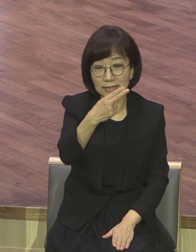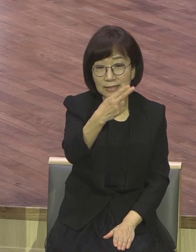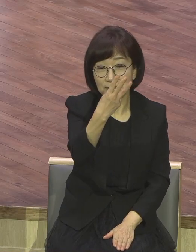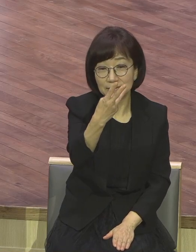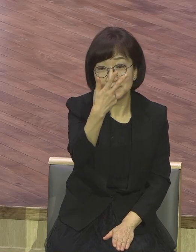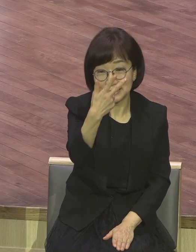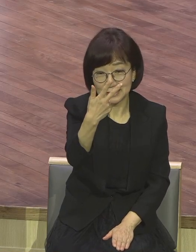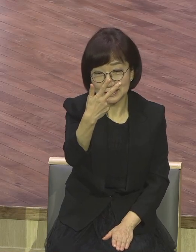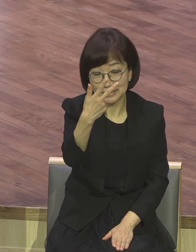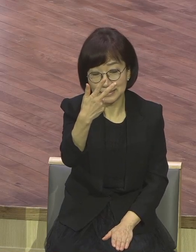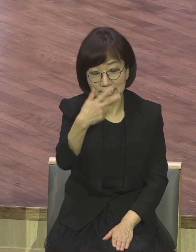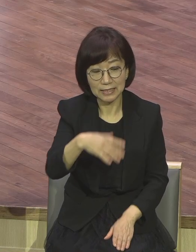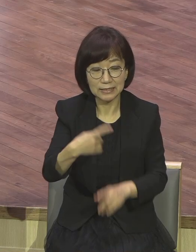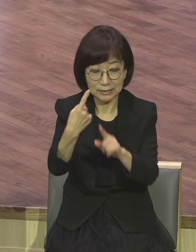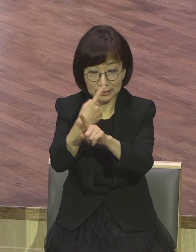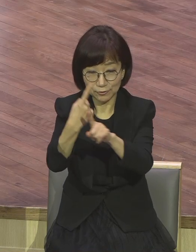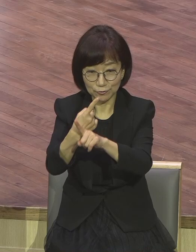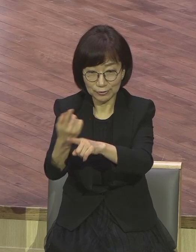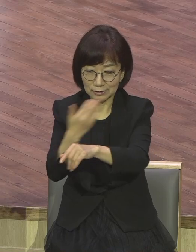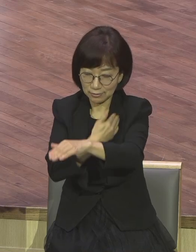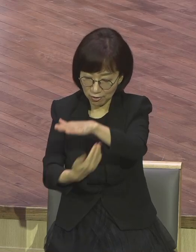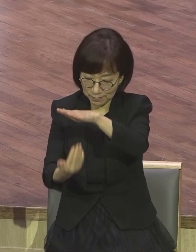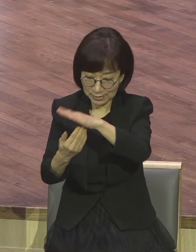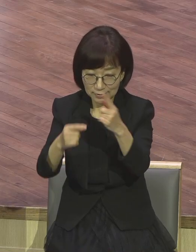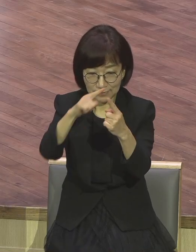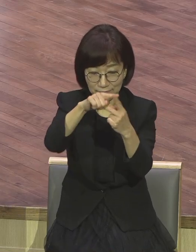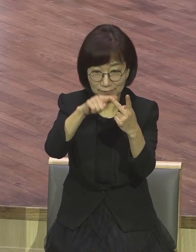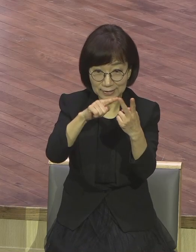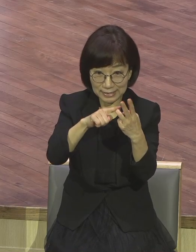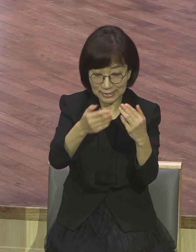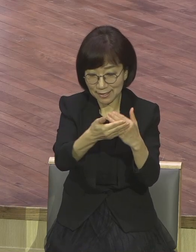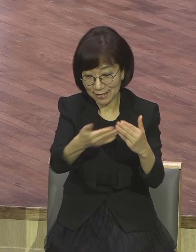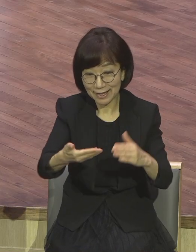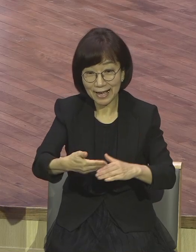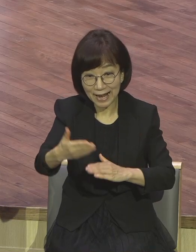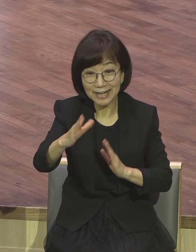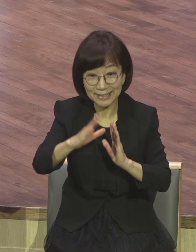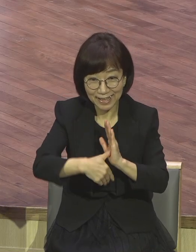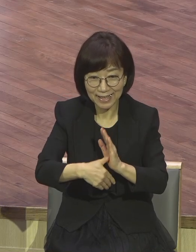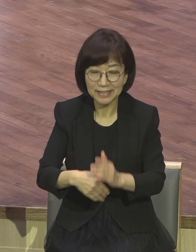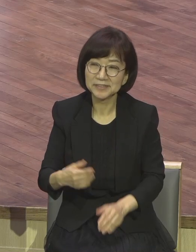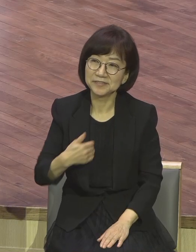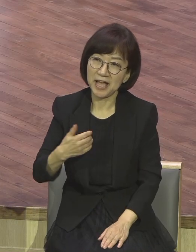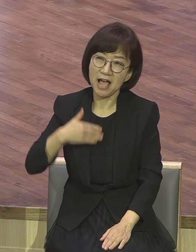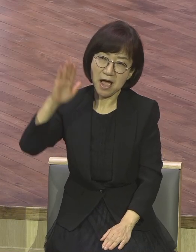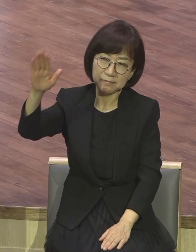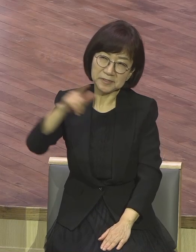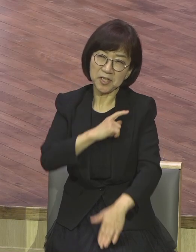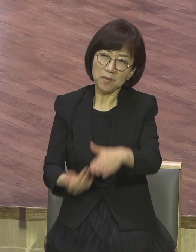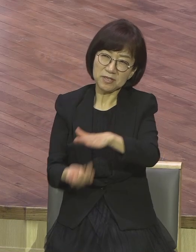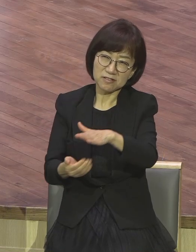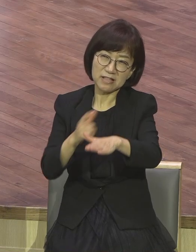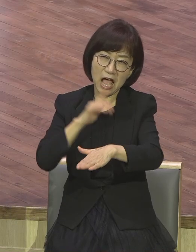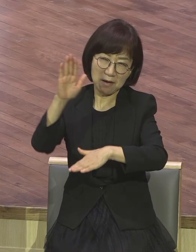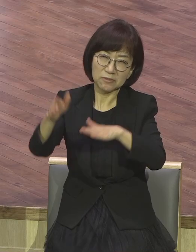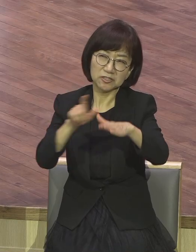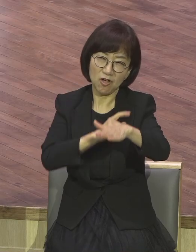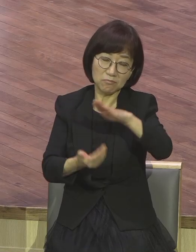소개서 다닌는데 제가 볼 때 내가 서밋이 될 것이다가 아니고 여러분이 이미 여러분은